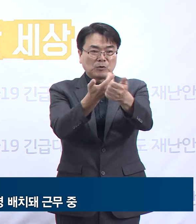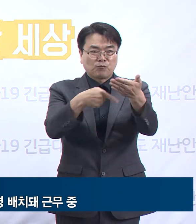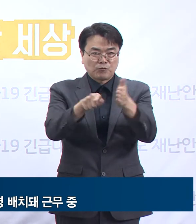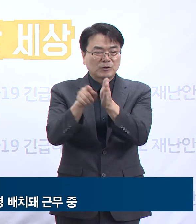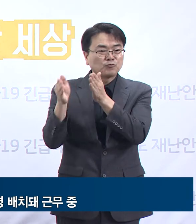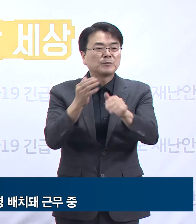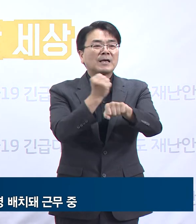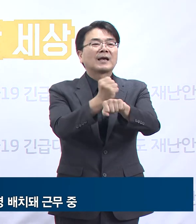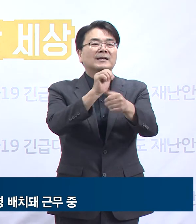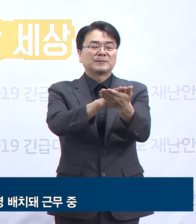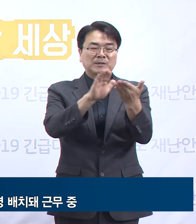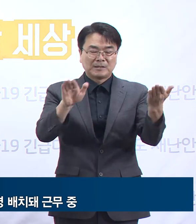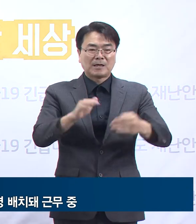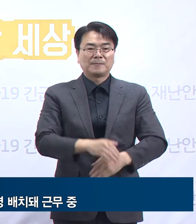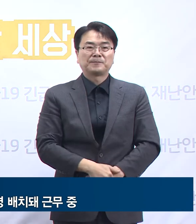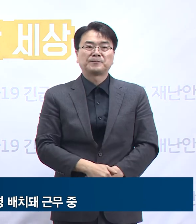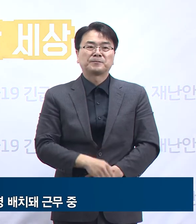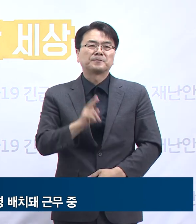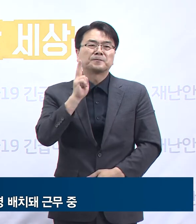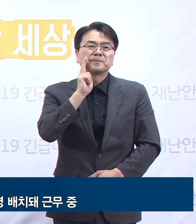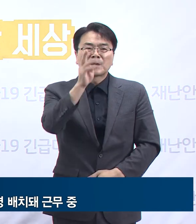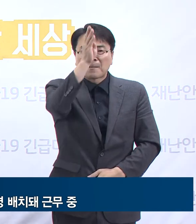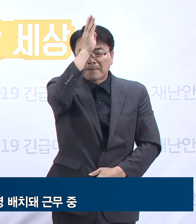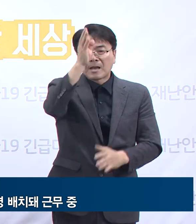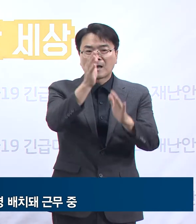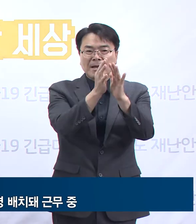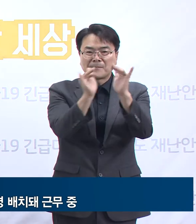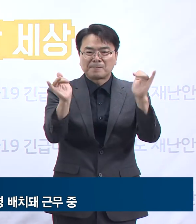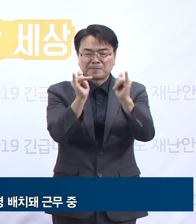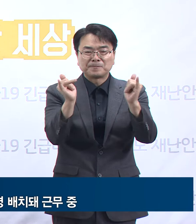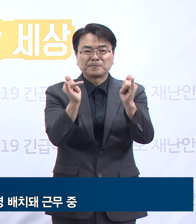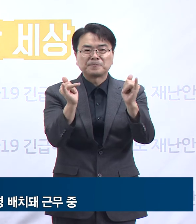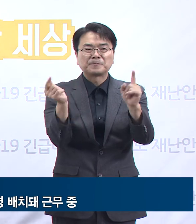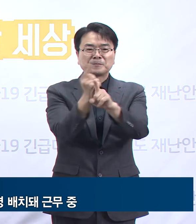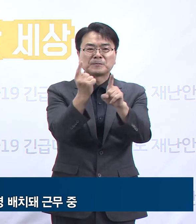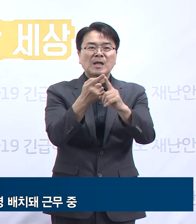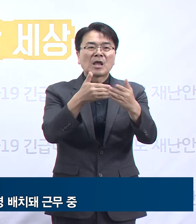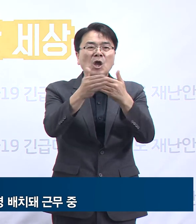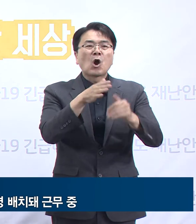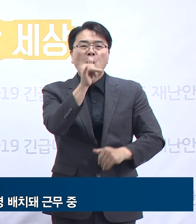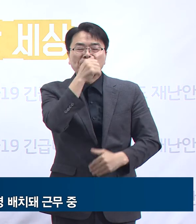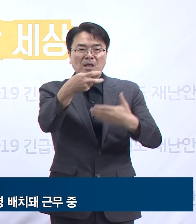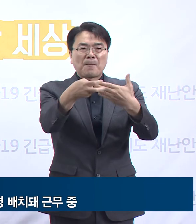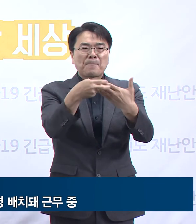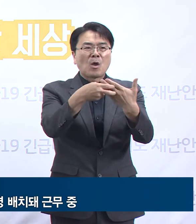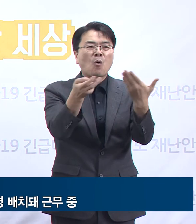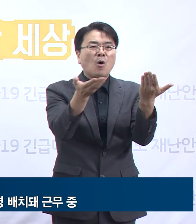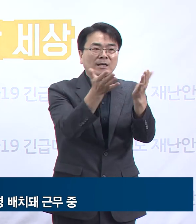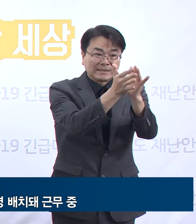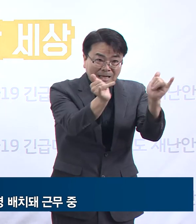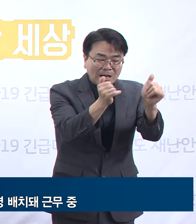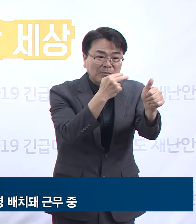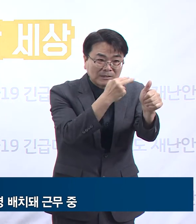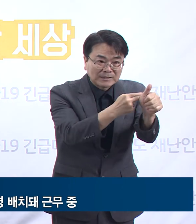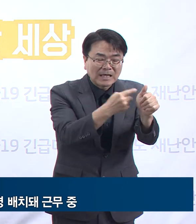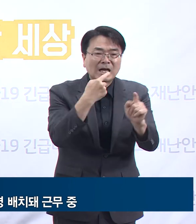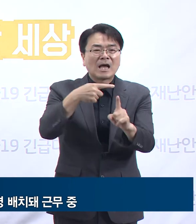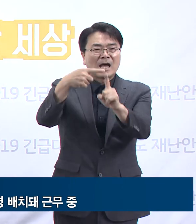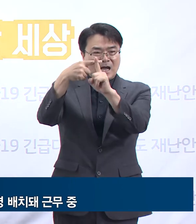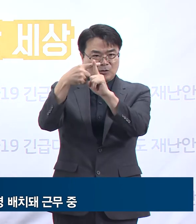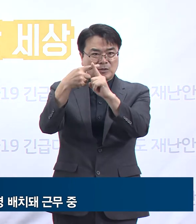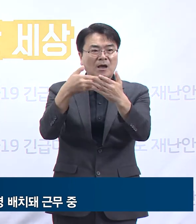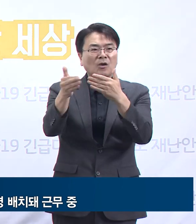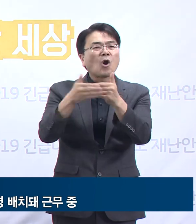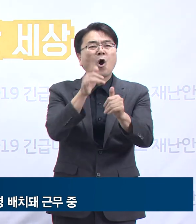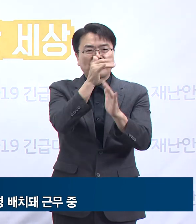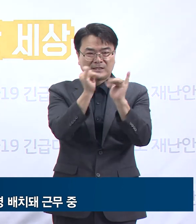현재 중환자 치료에 대한 경력이 있는 의사, 간호사신들이 급히 필요합니다. 혹시 이런 방송을